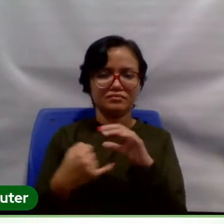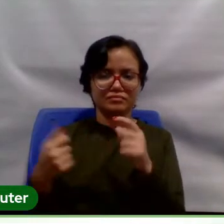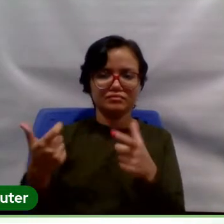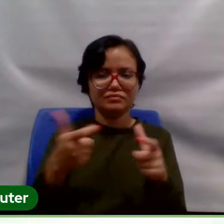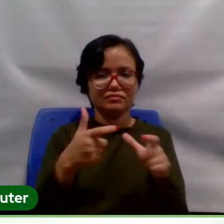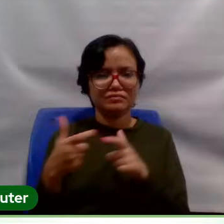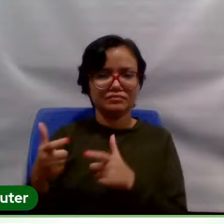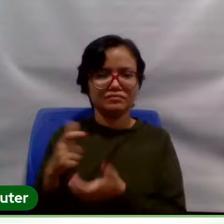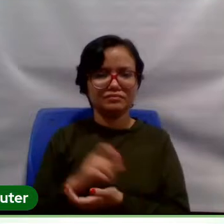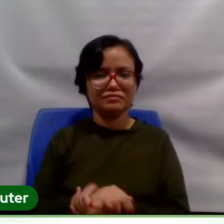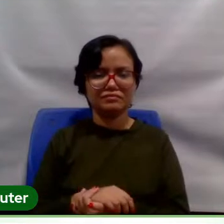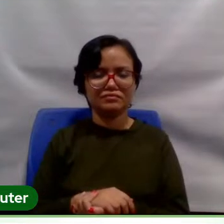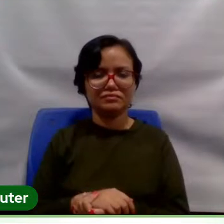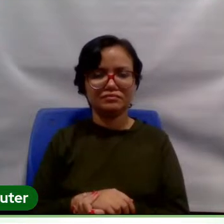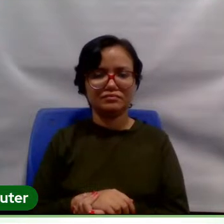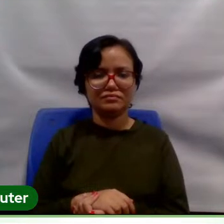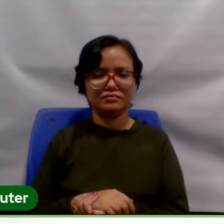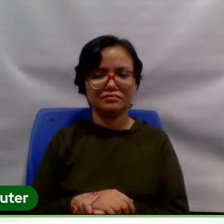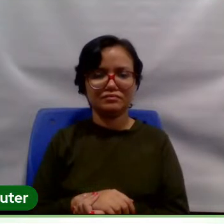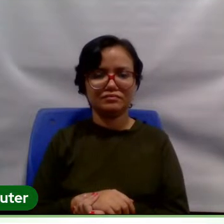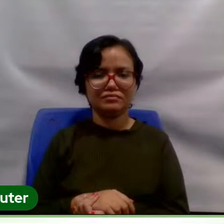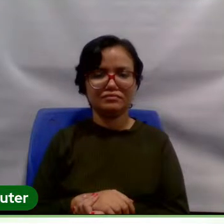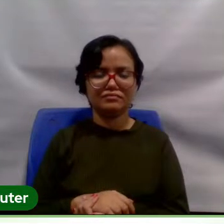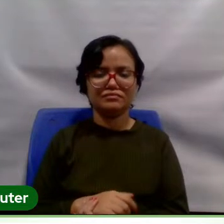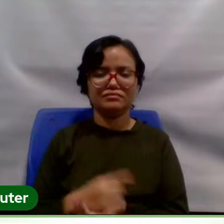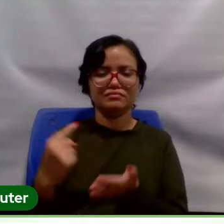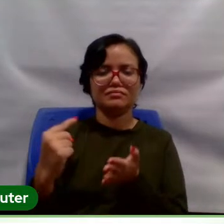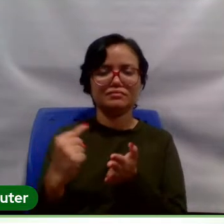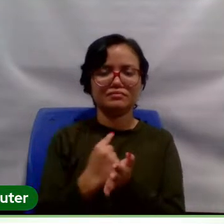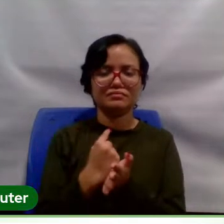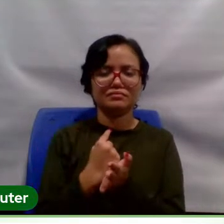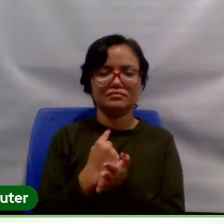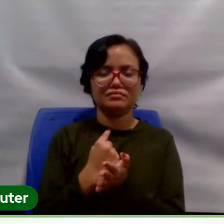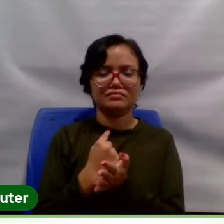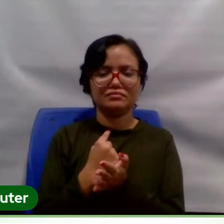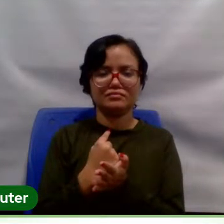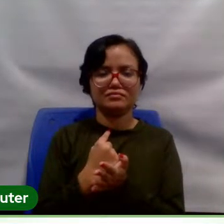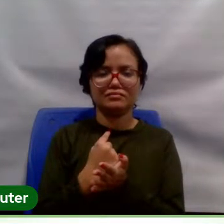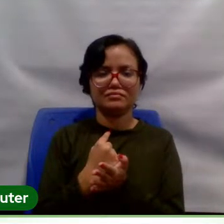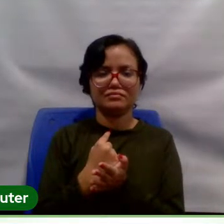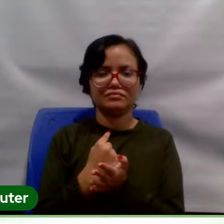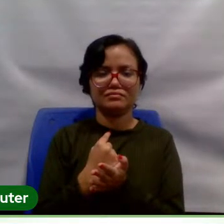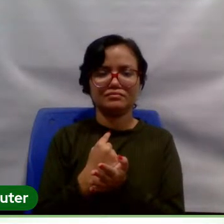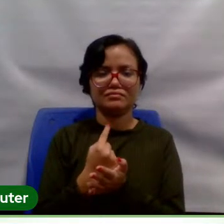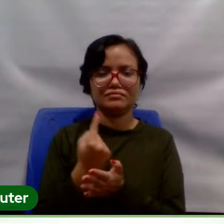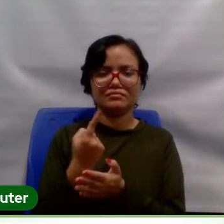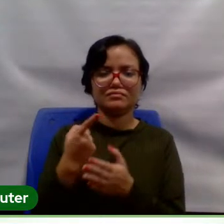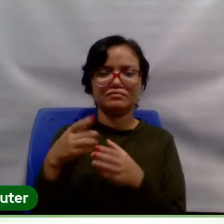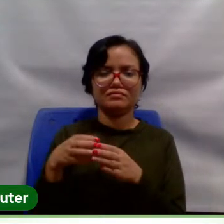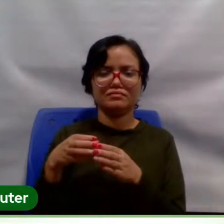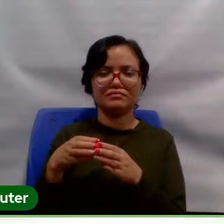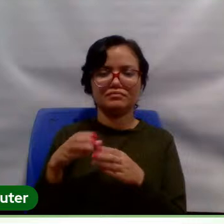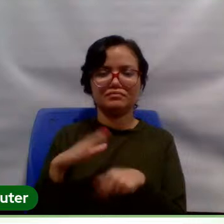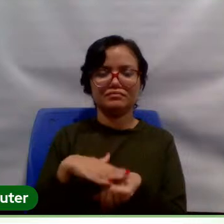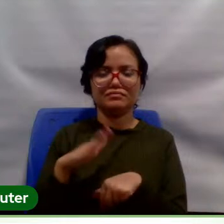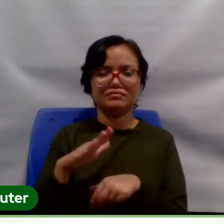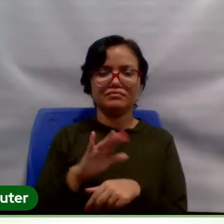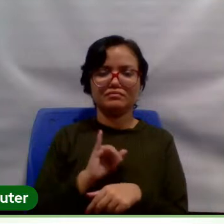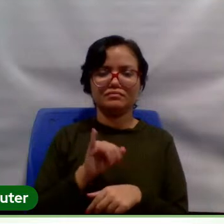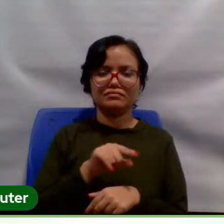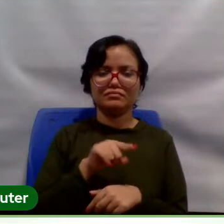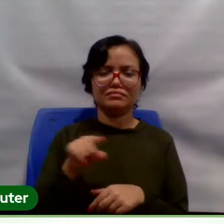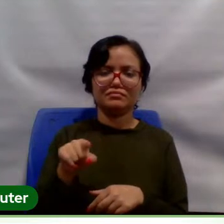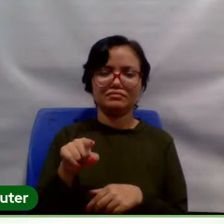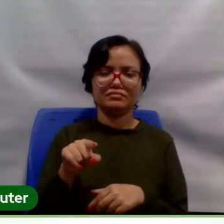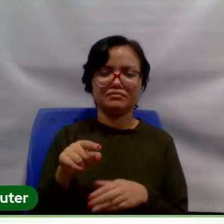né? E eu quero lhe fazer uma pergunta. Então, vamos colocar uma turma a mais. Se você estivesse na